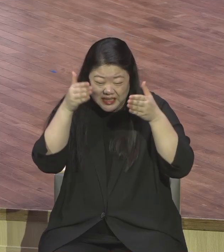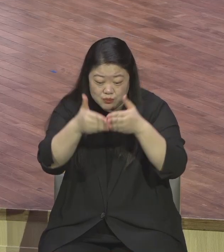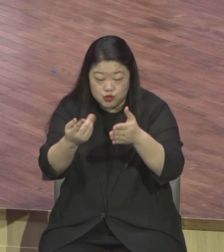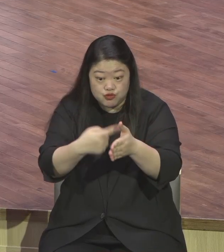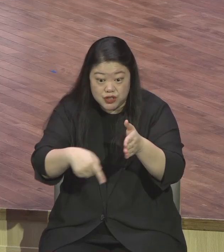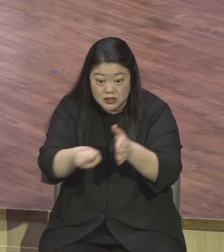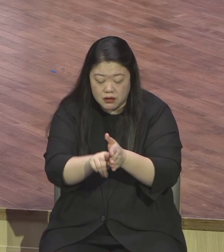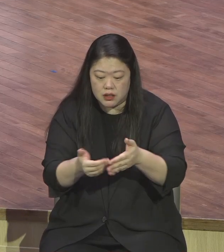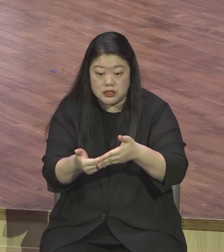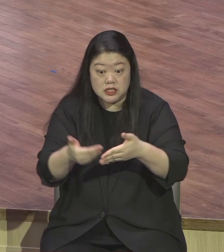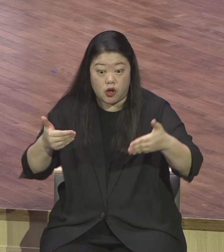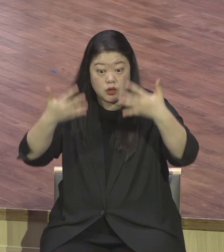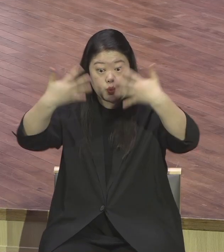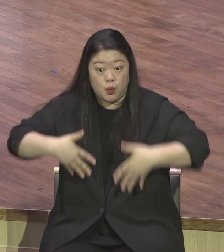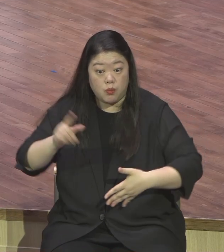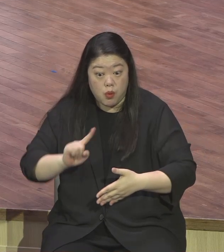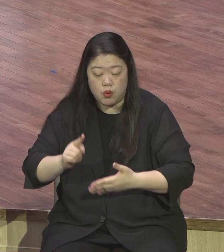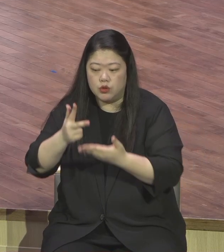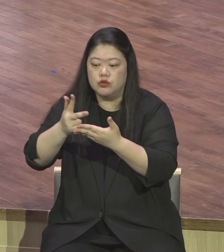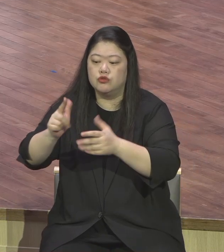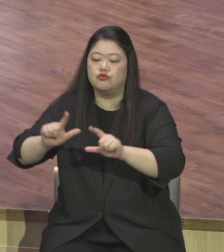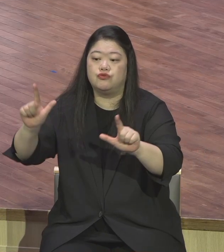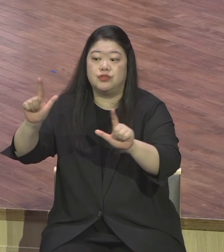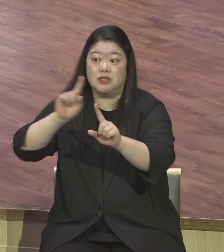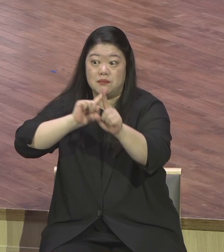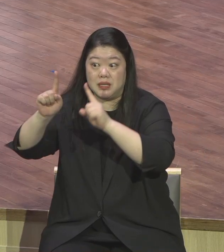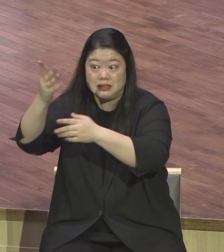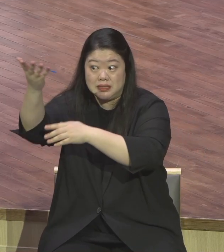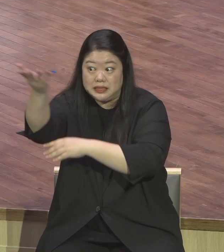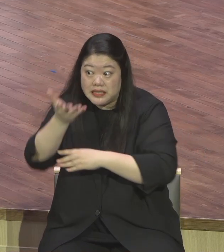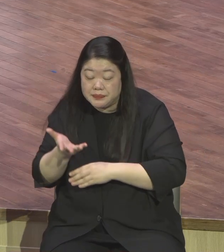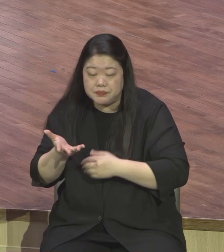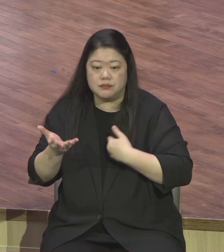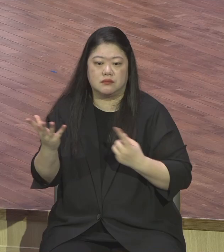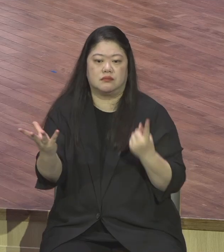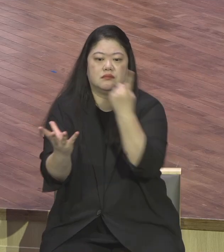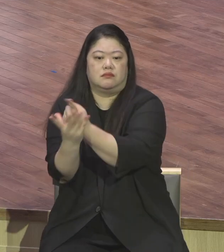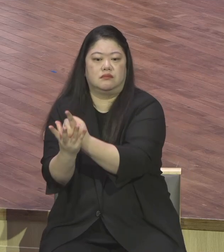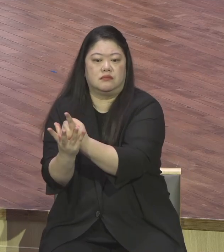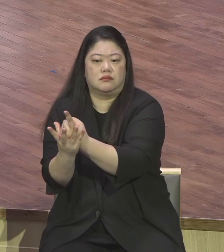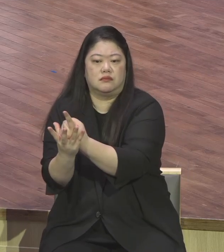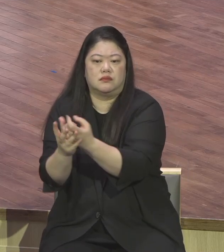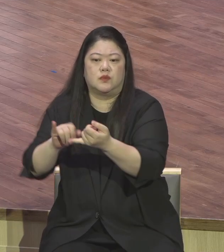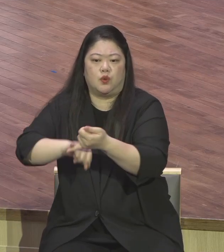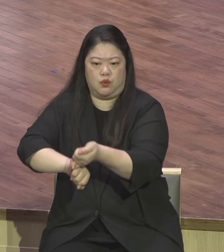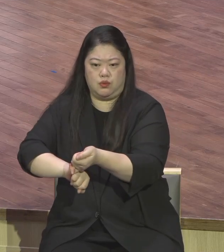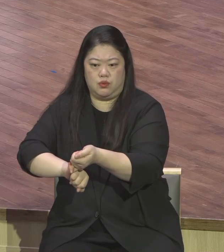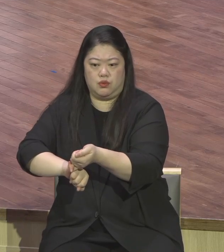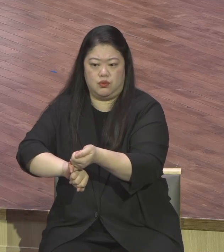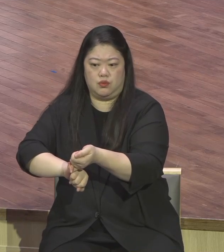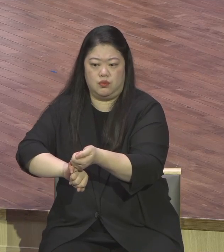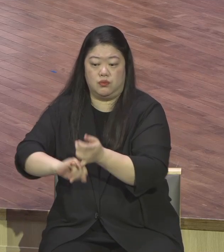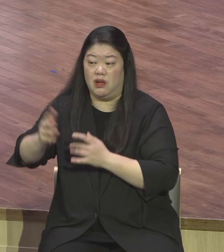통해서 영적한 흐름을 타는 것이 중요합니다 그래야 믿음을 살 수 있어요 영적 흐름을 다 타야 돼요